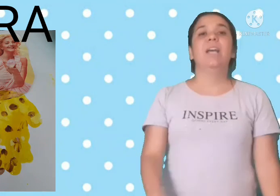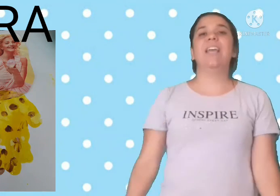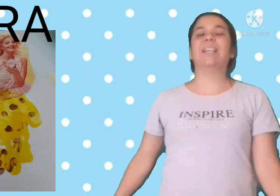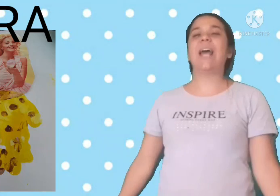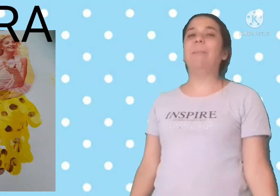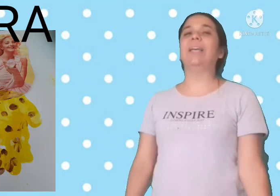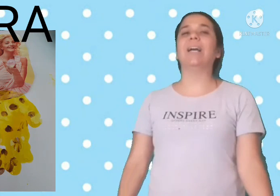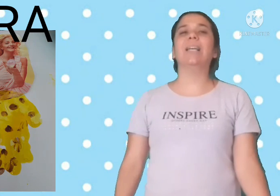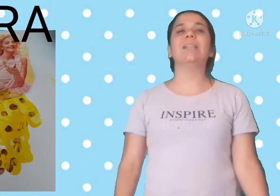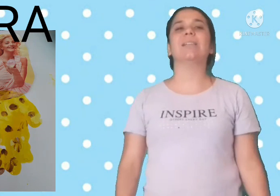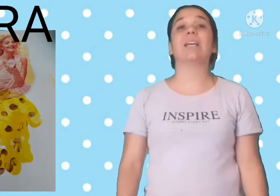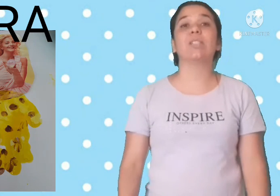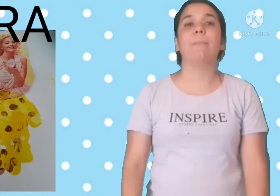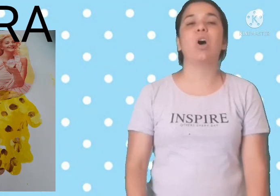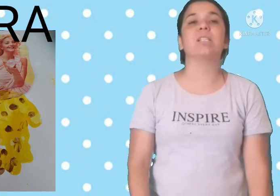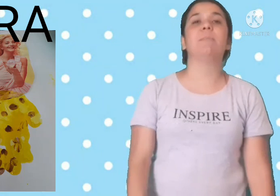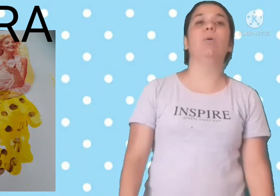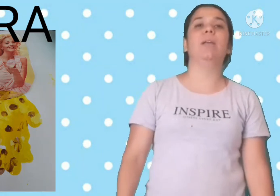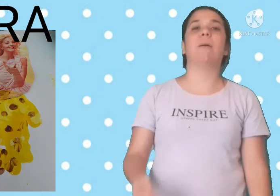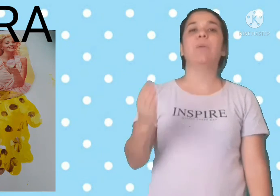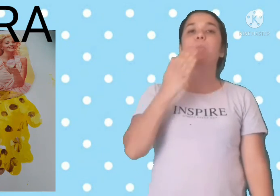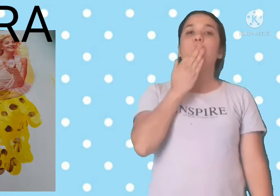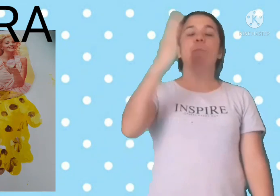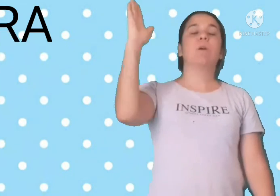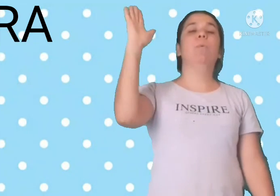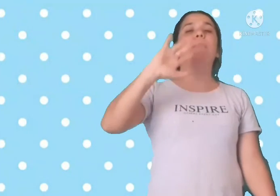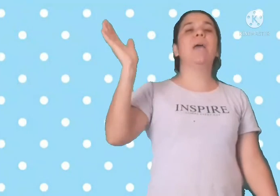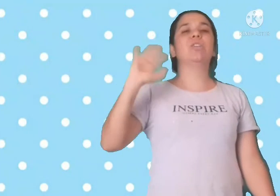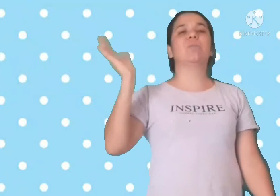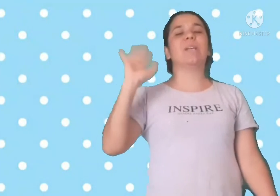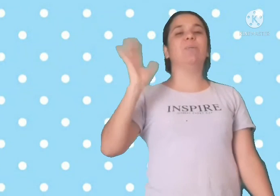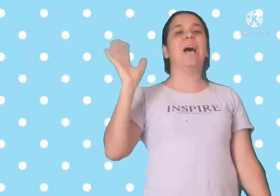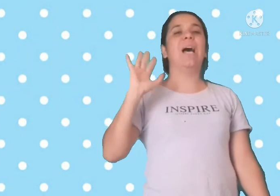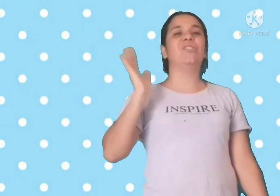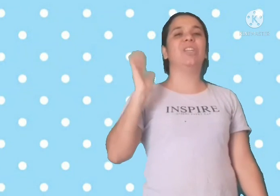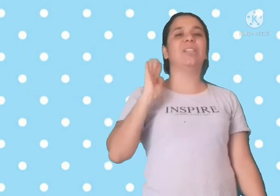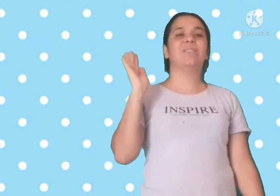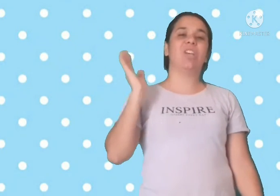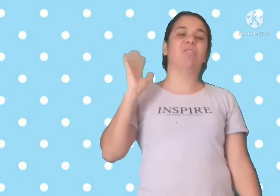E até amanhã, crianças, com a nossa próxima aulinha. Um beijo, saudades. Tchau, tchau.